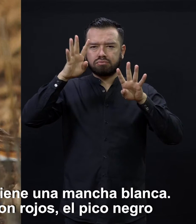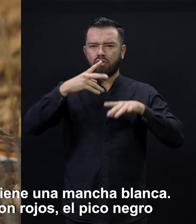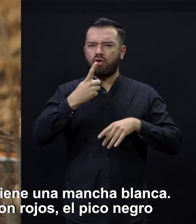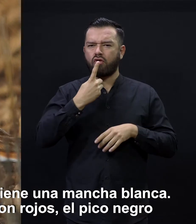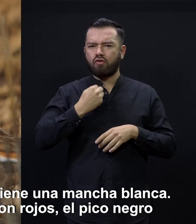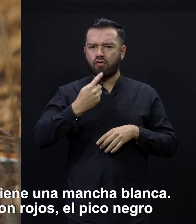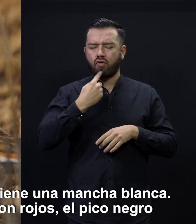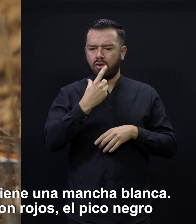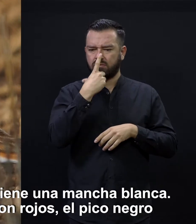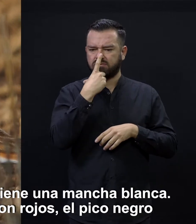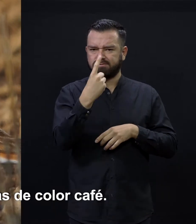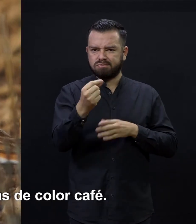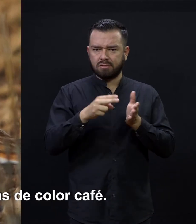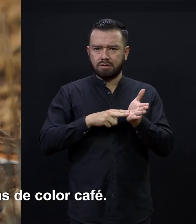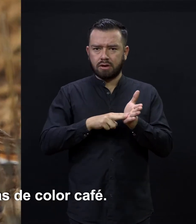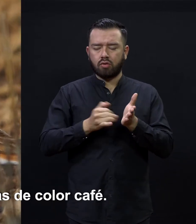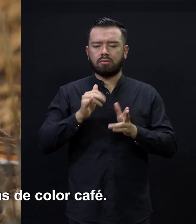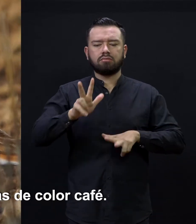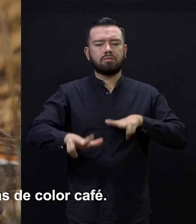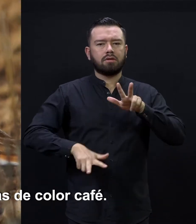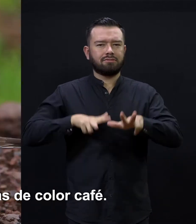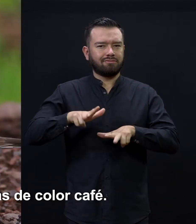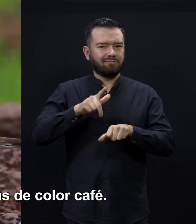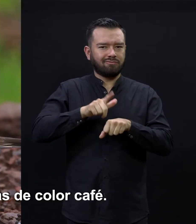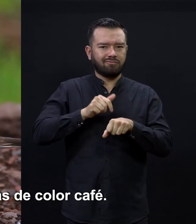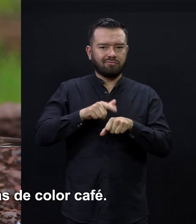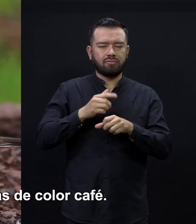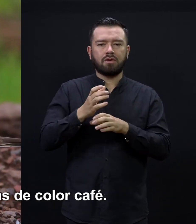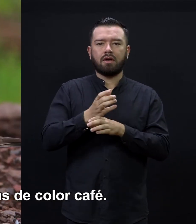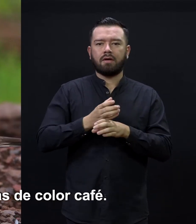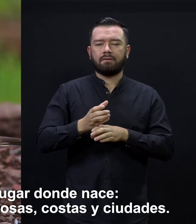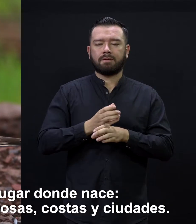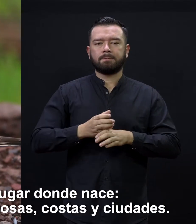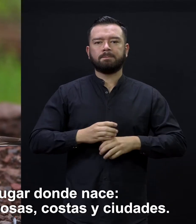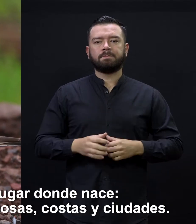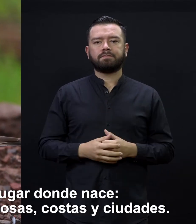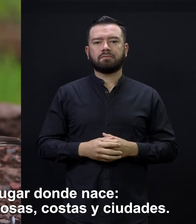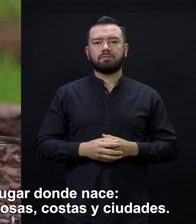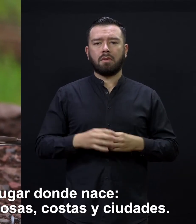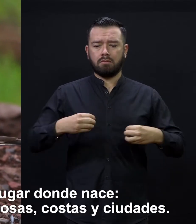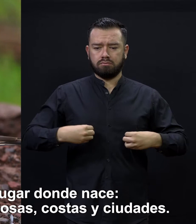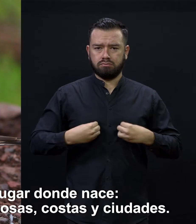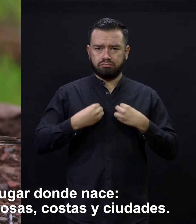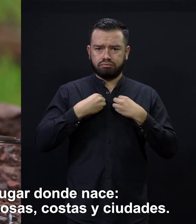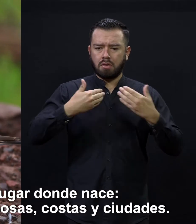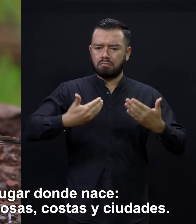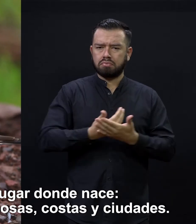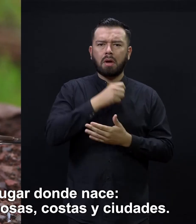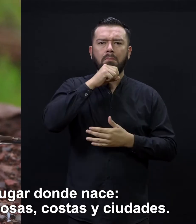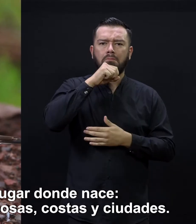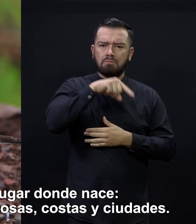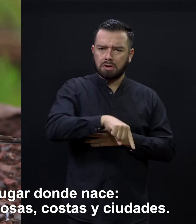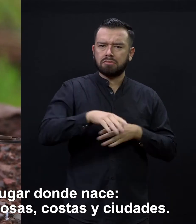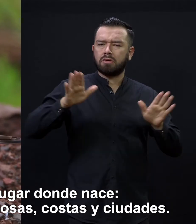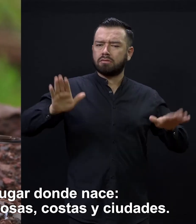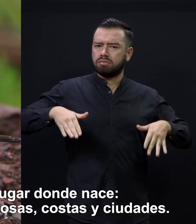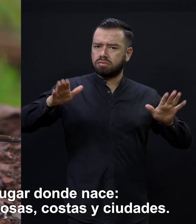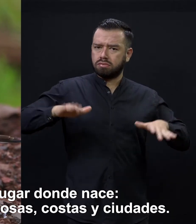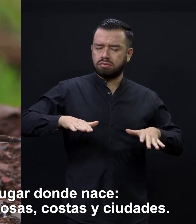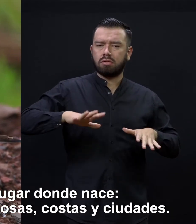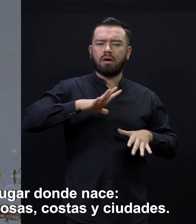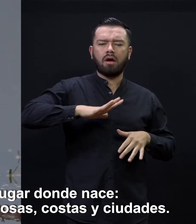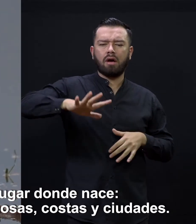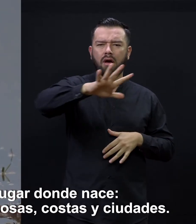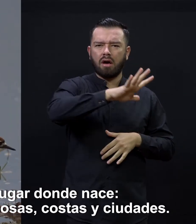son rojos, el pico negro y las patas de color café. Viven en el lugar donde nace, ríos,